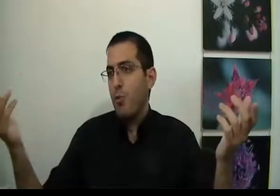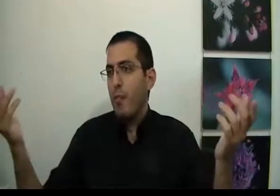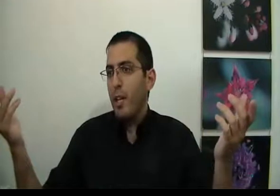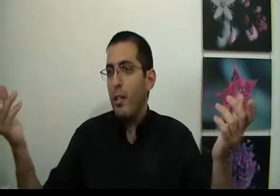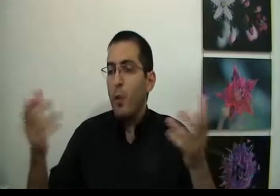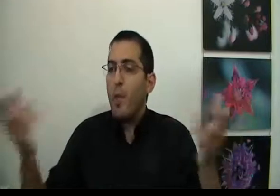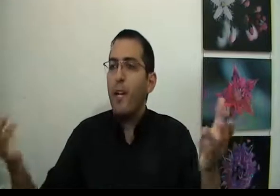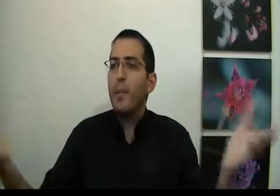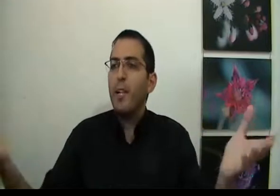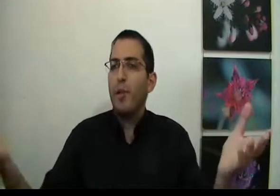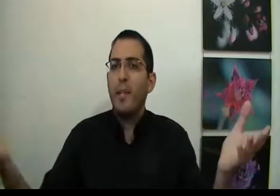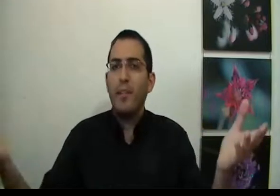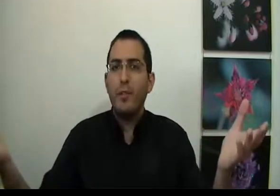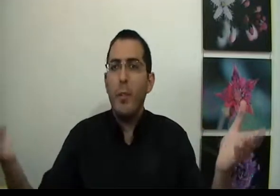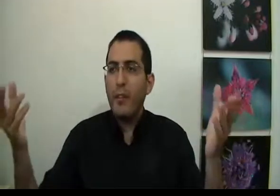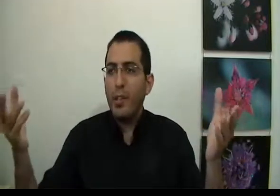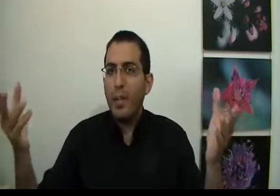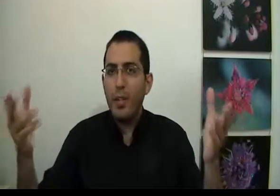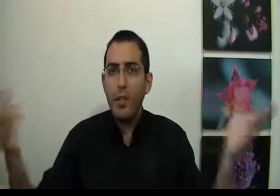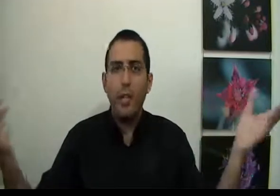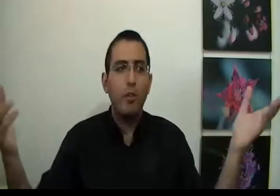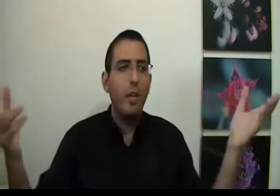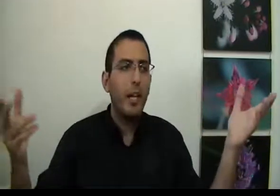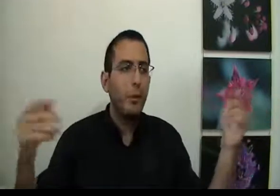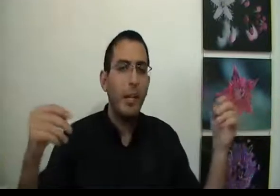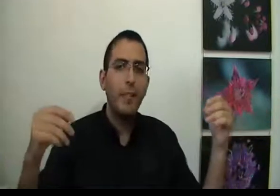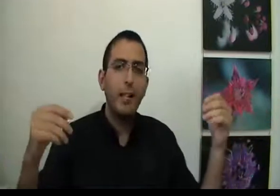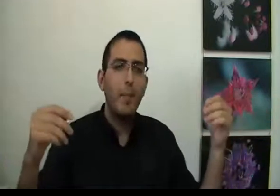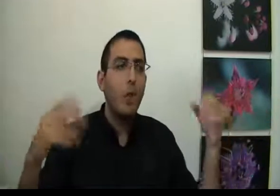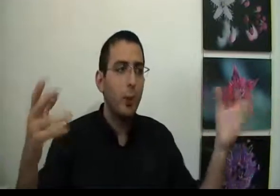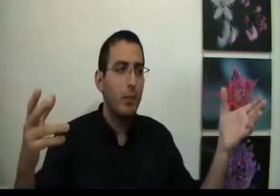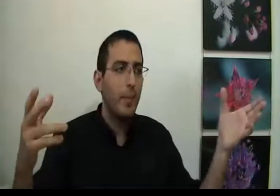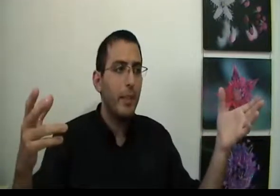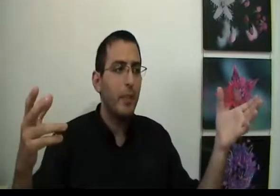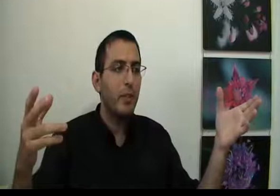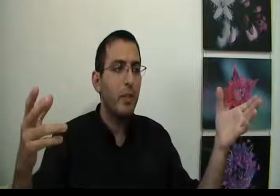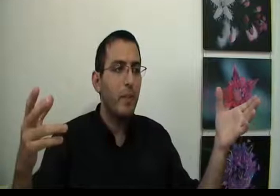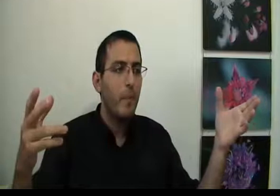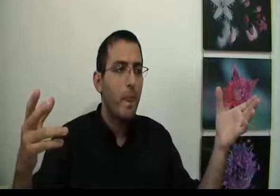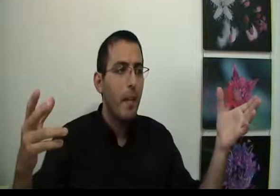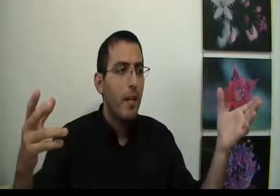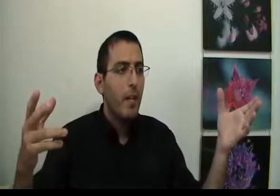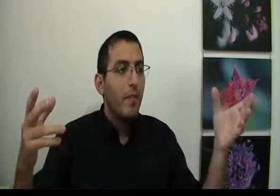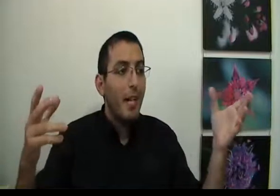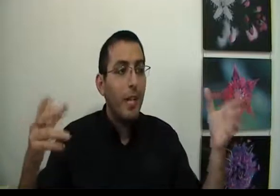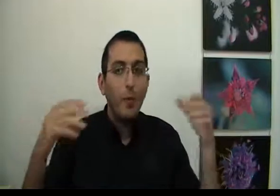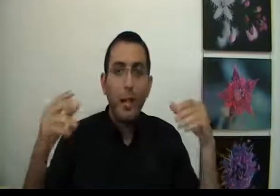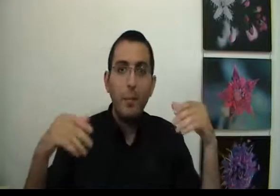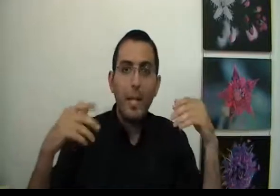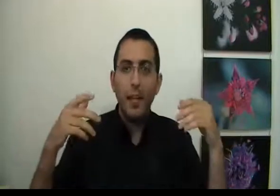תשובה, הוא לא מפחד מכך שהוא יאבד את העבודה, הוא מפחד מכך שלהיה לו טוב בחיים זאת אומרת האדם לא רוצה לאבד את העבודה ולכן הוא מפחד מכך